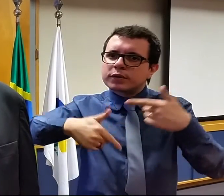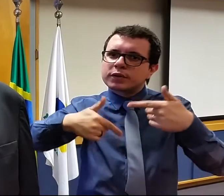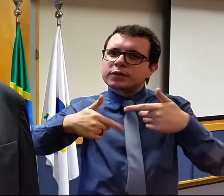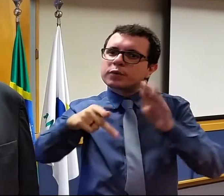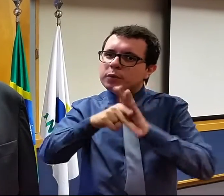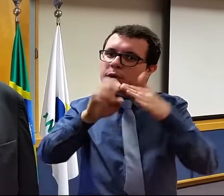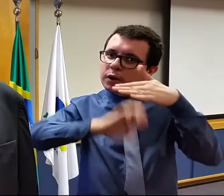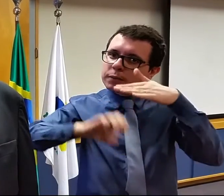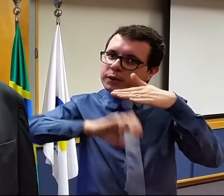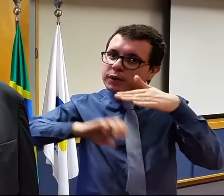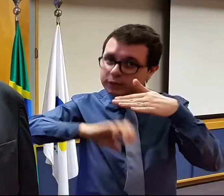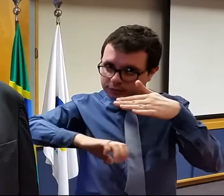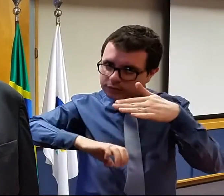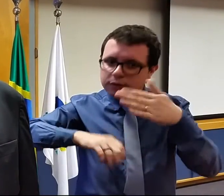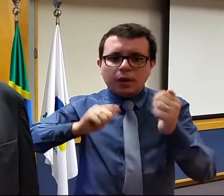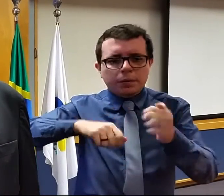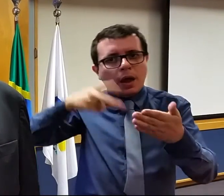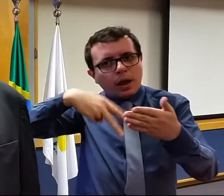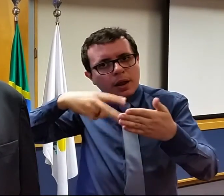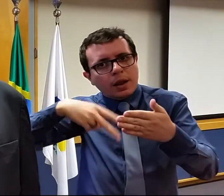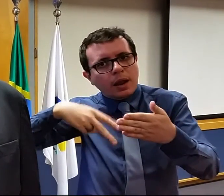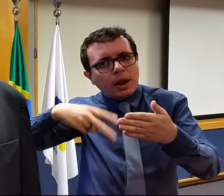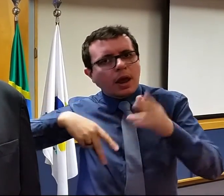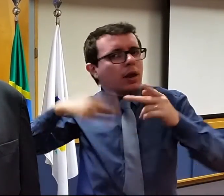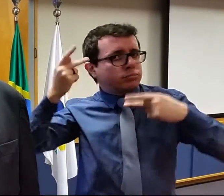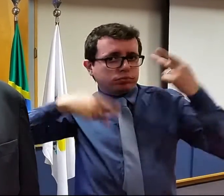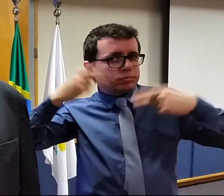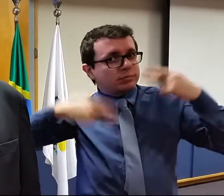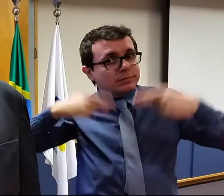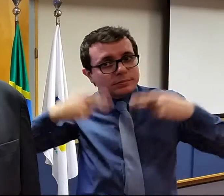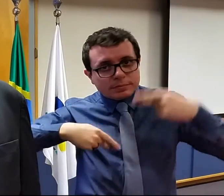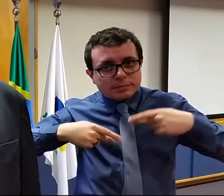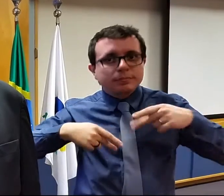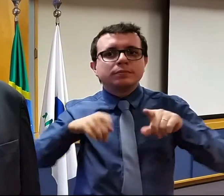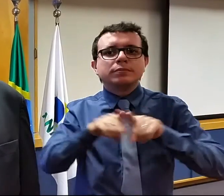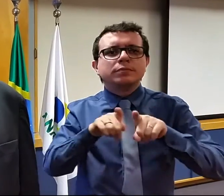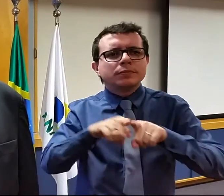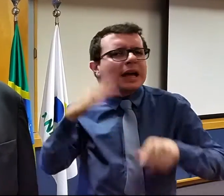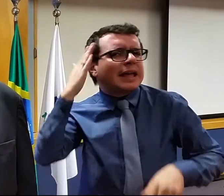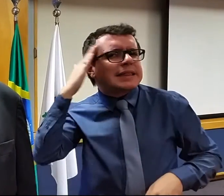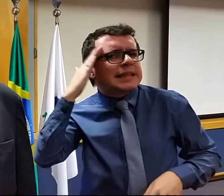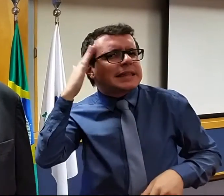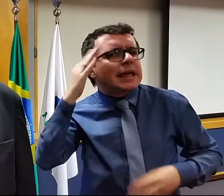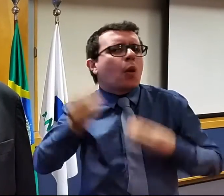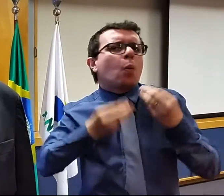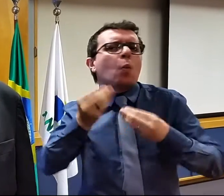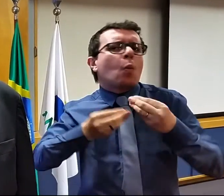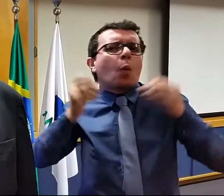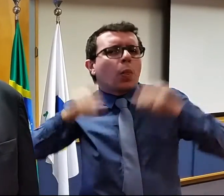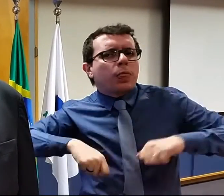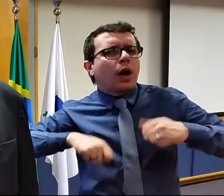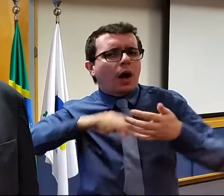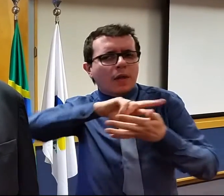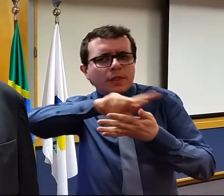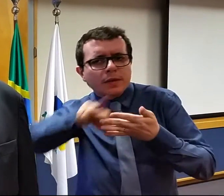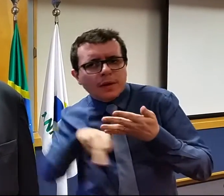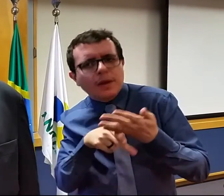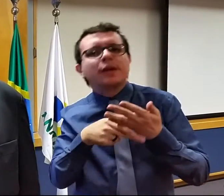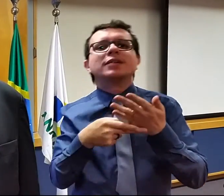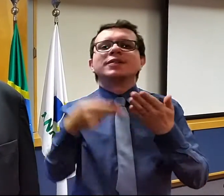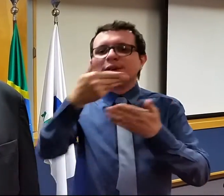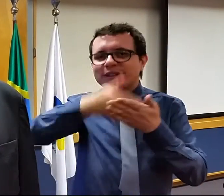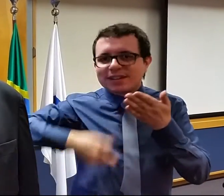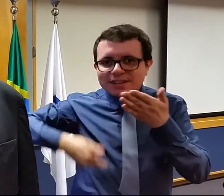contratando, ler esse documento, ver as possibilidades. Então, isso é uma coisa